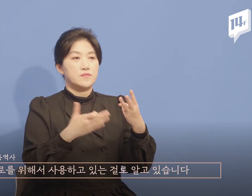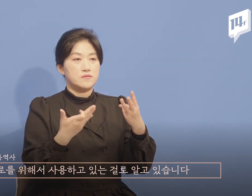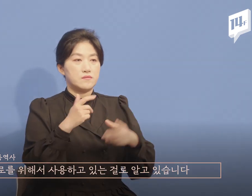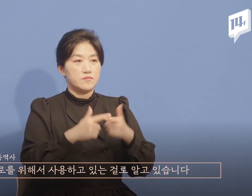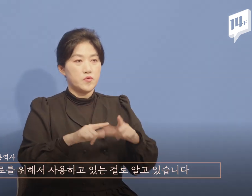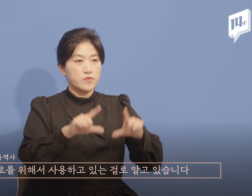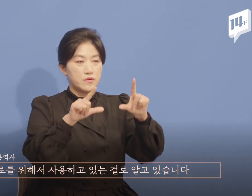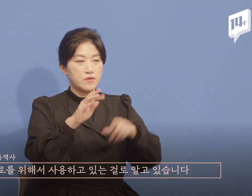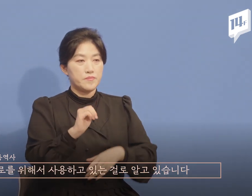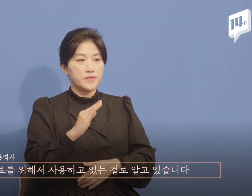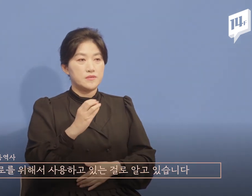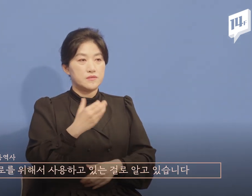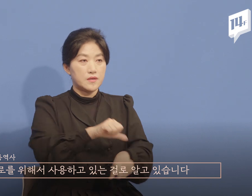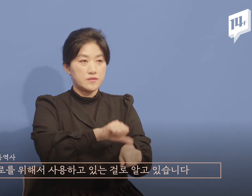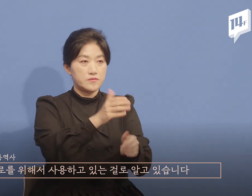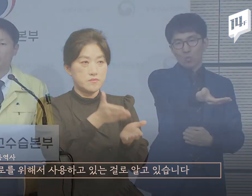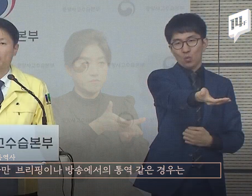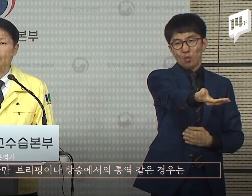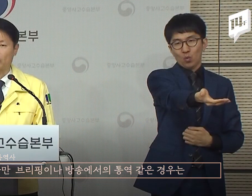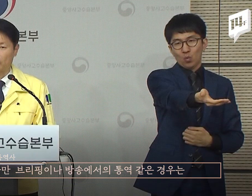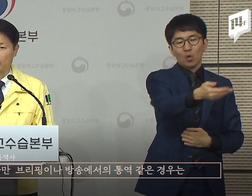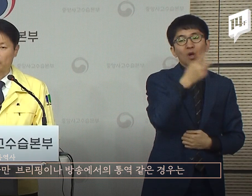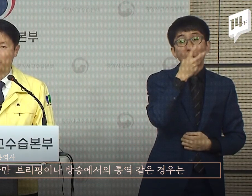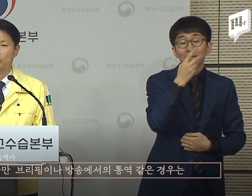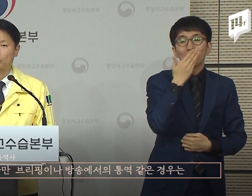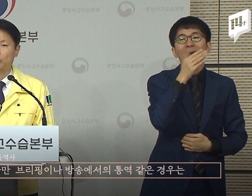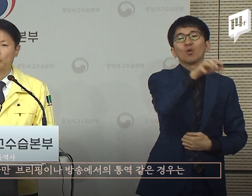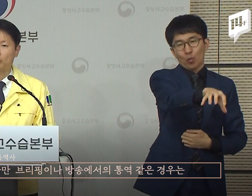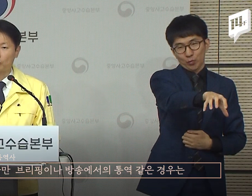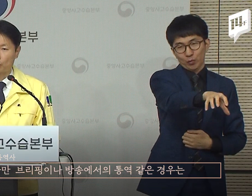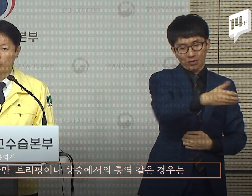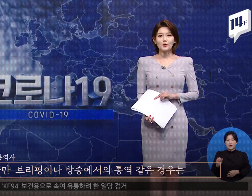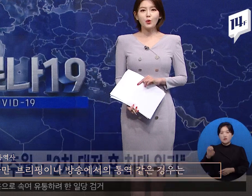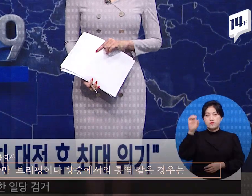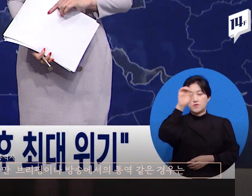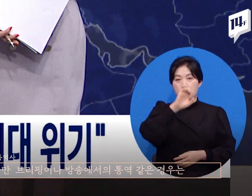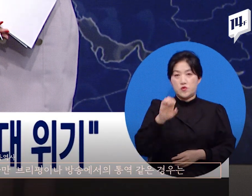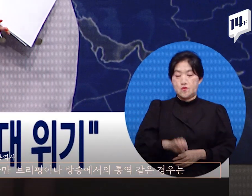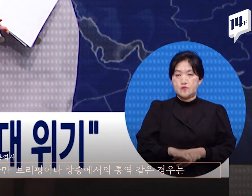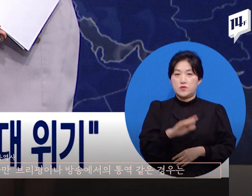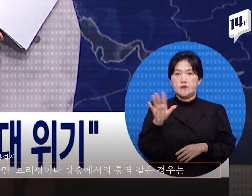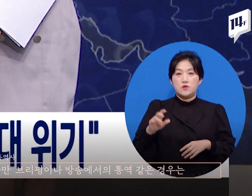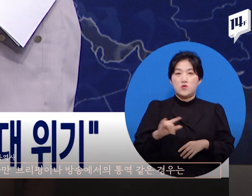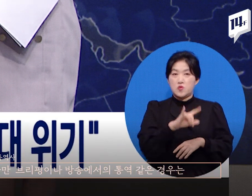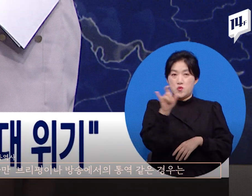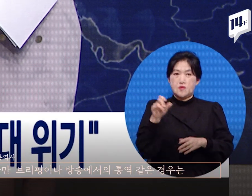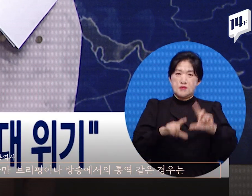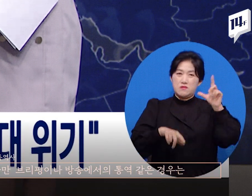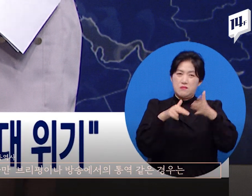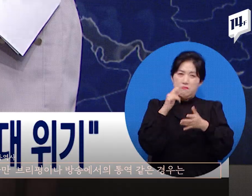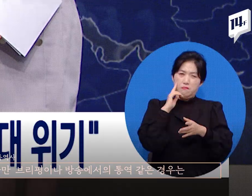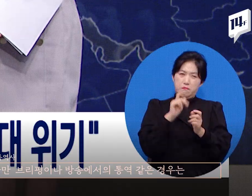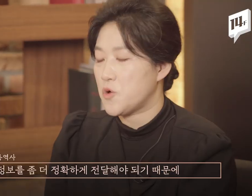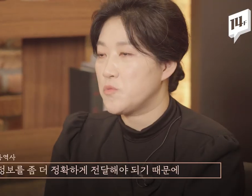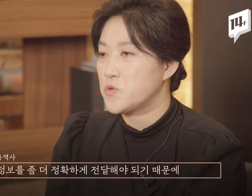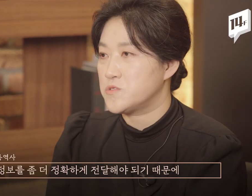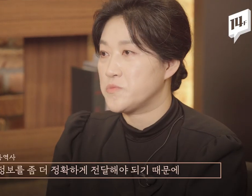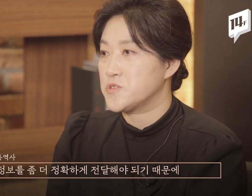서로를 위해서 사용하고 있는 걸로 알고 있습니다. 다만 이제 브리핑이나 방송에서의 통역 같은 경우는 정보를 좀 더